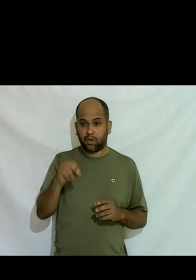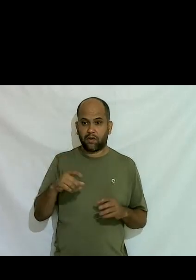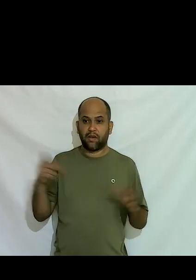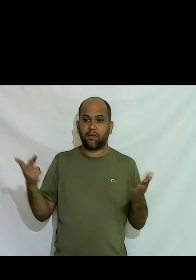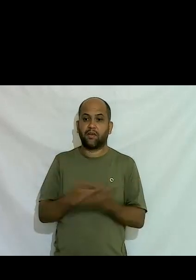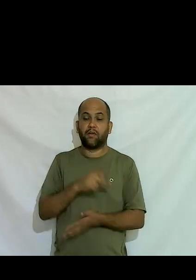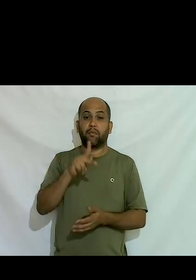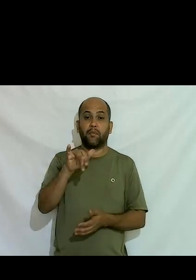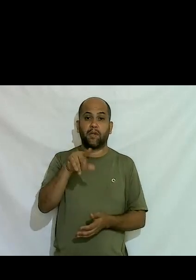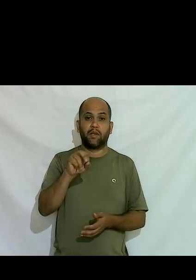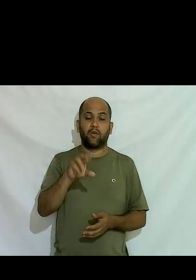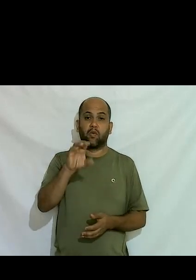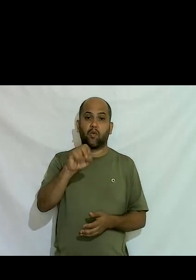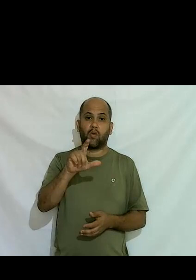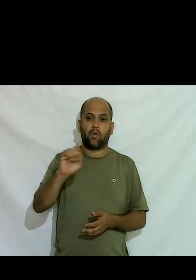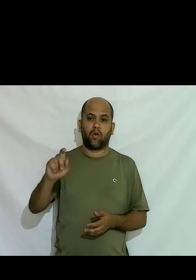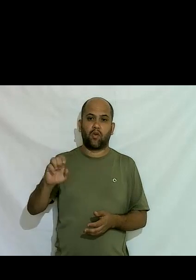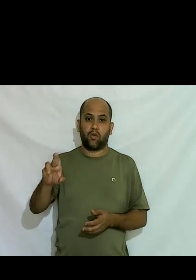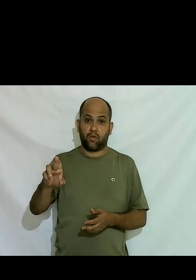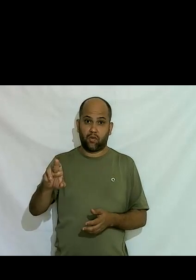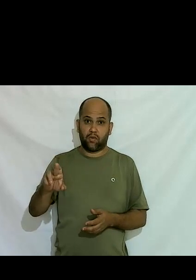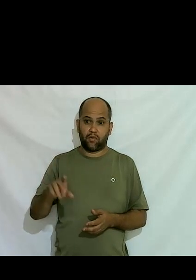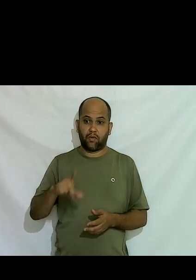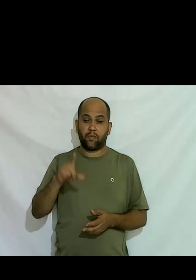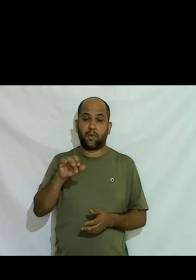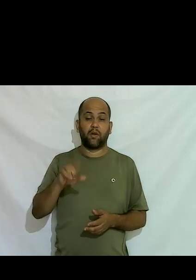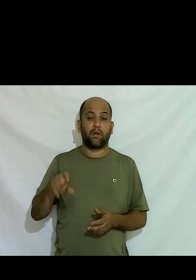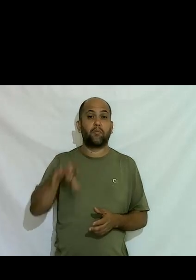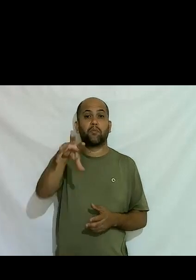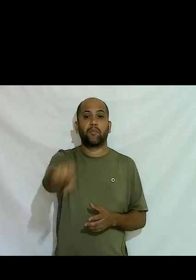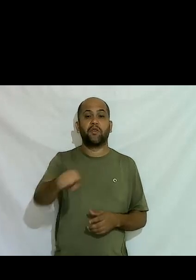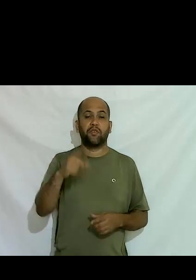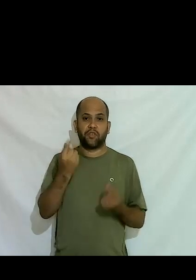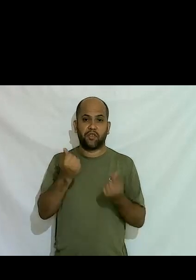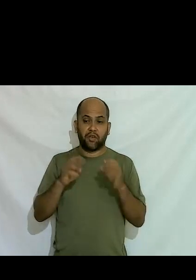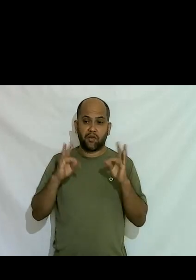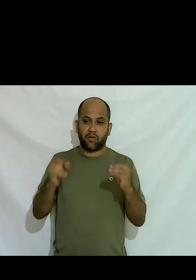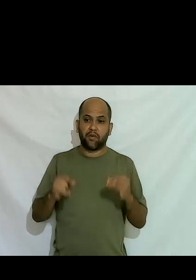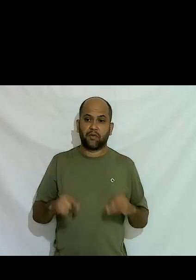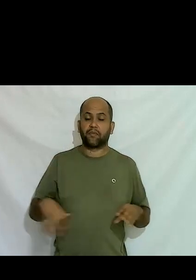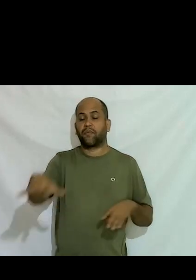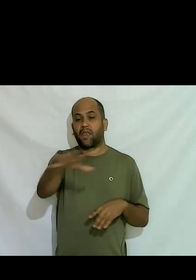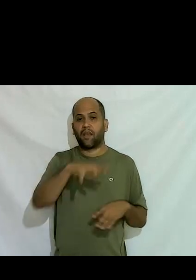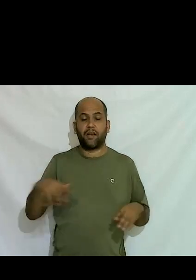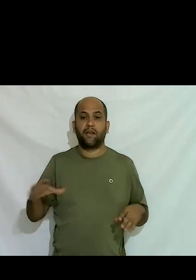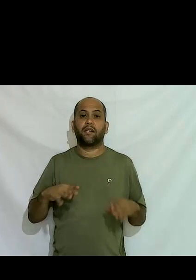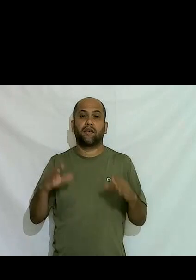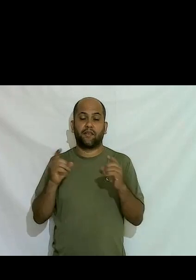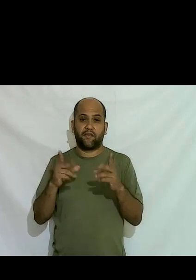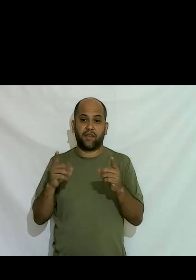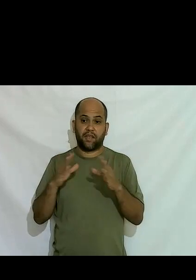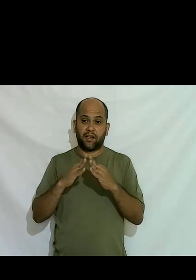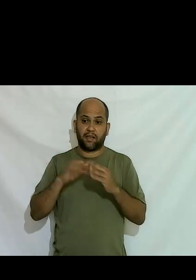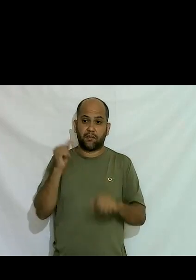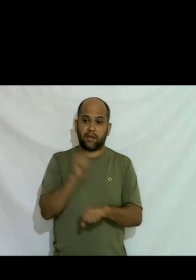e o plano Collor pra quem não sabe pegou o dinheiro de todo mundo o mercado parou o mercado imobiliário principalmente eu tinha